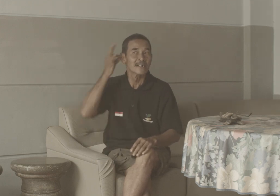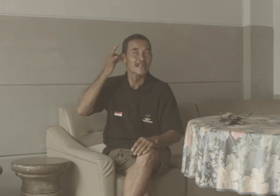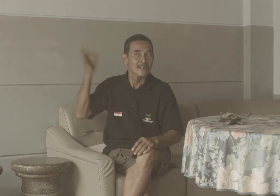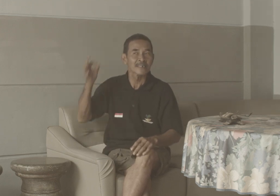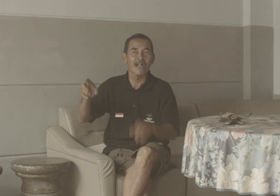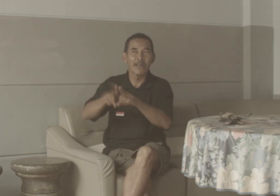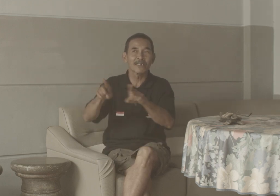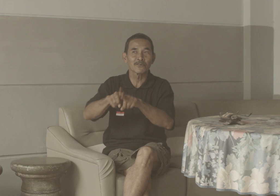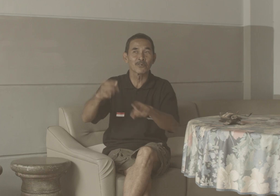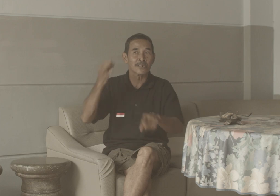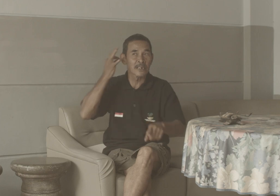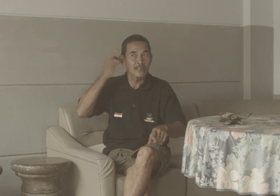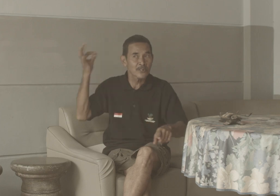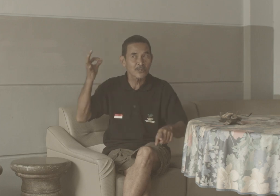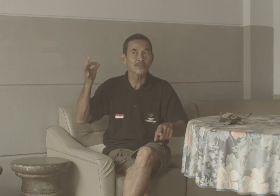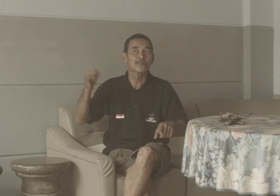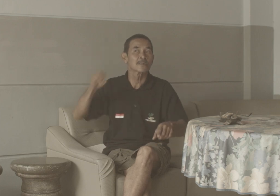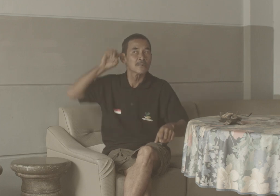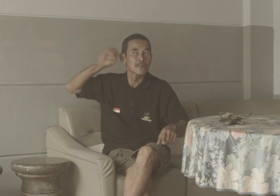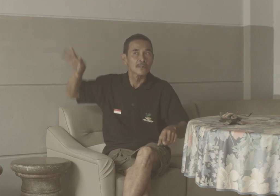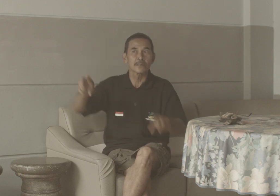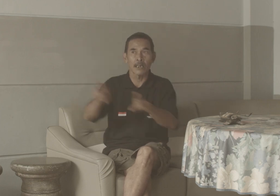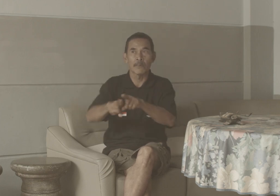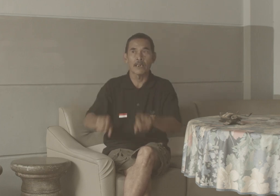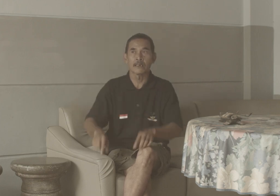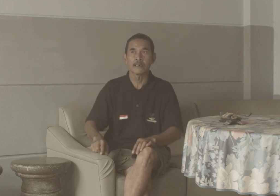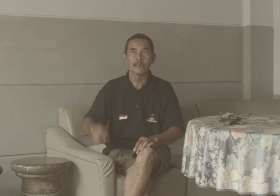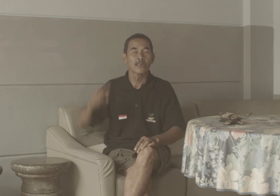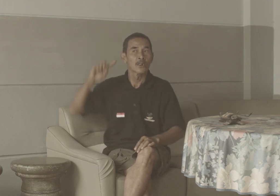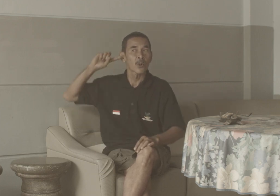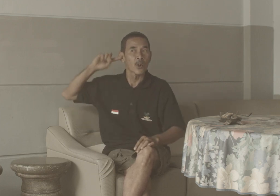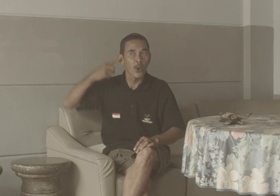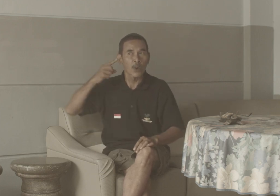Sama Itu Kodanya Sama Kolok